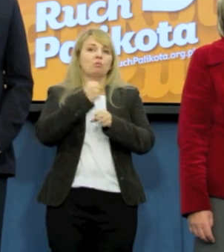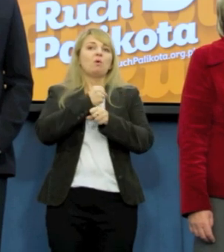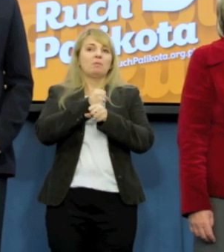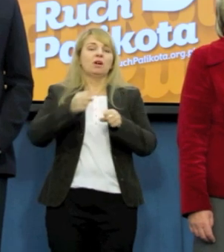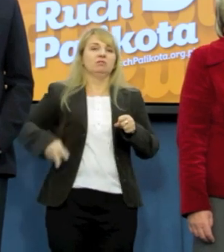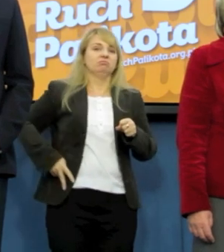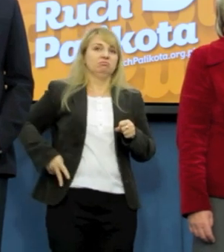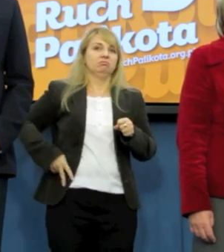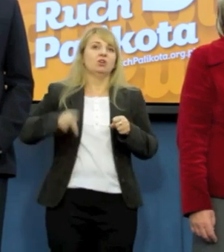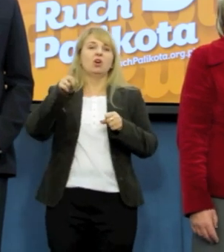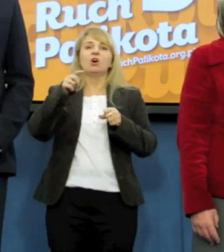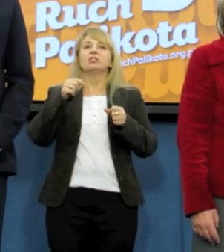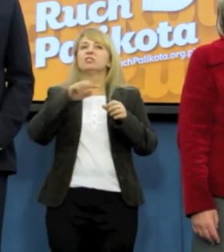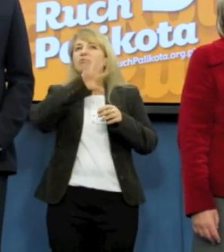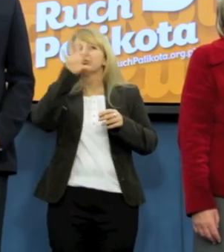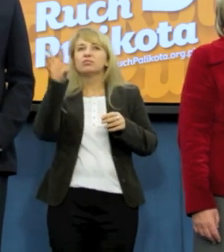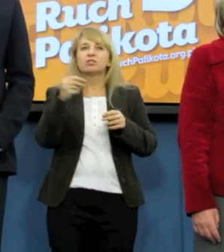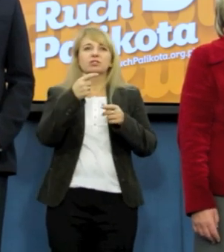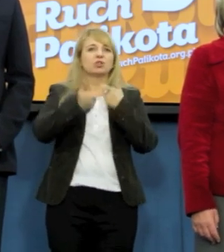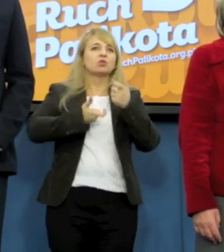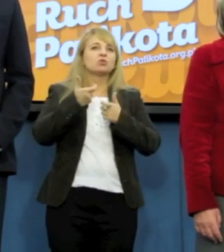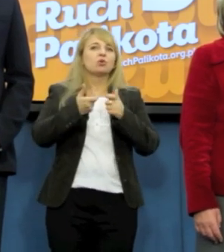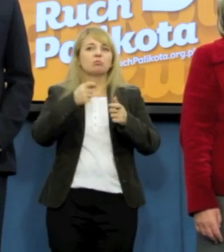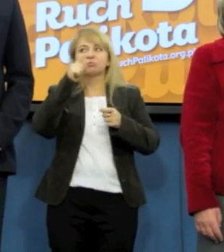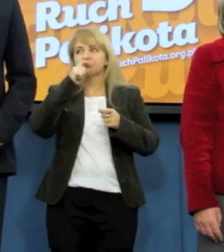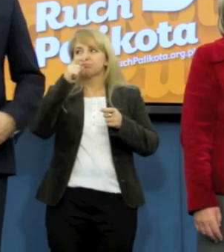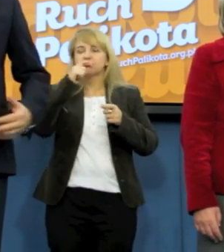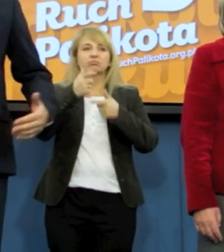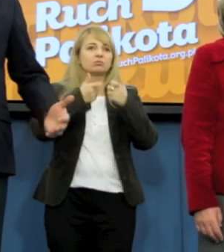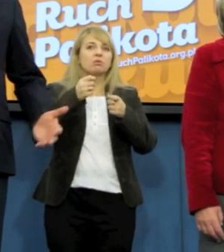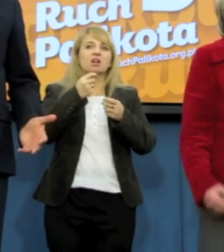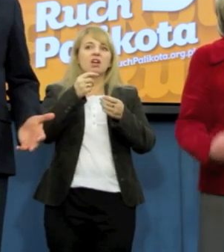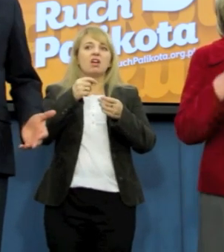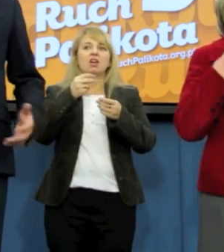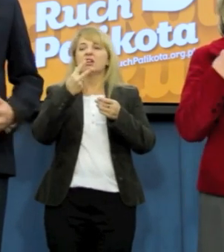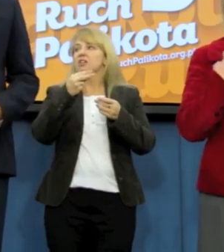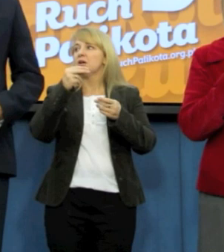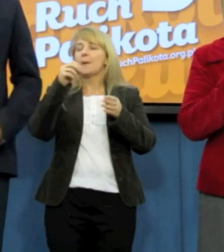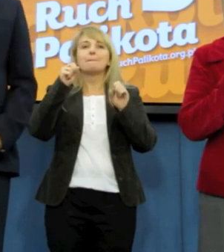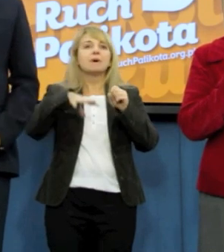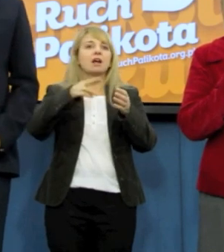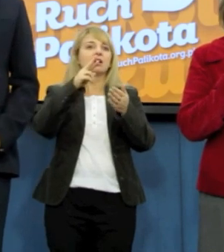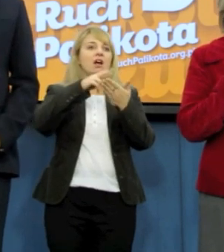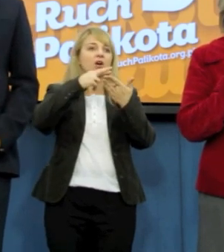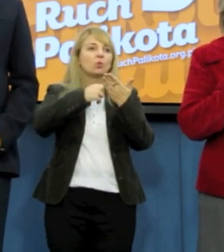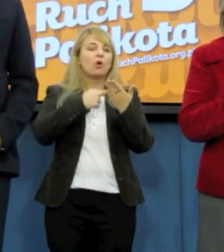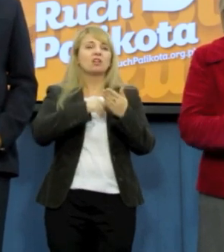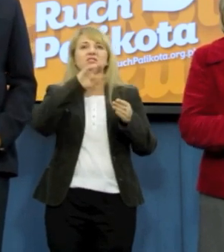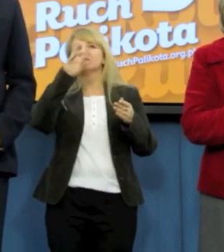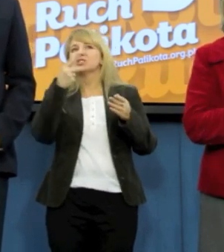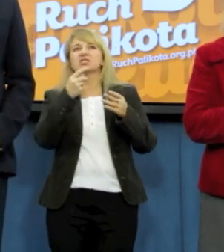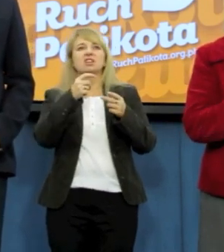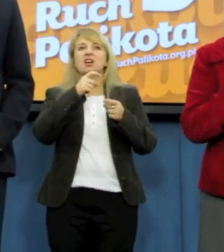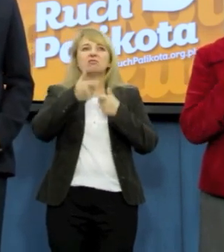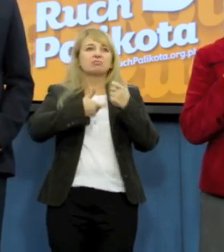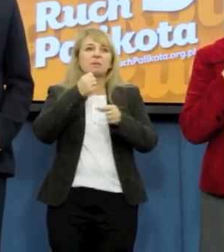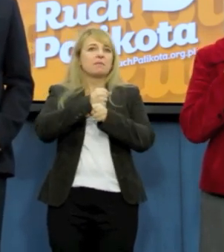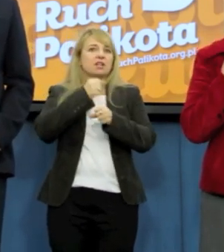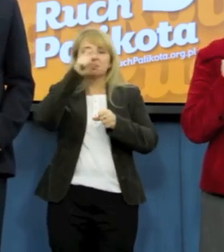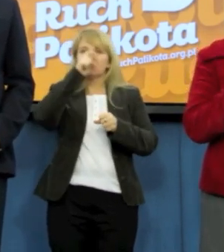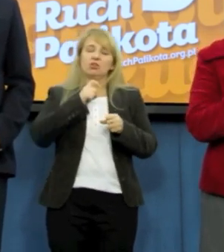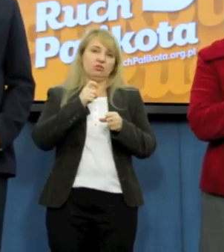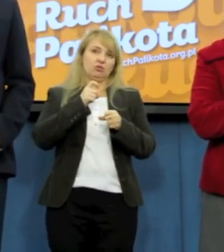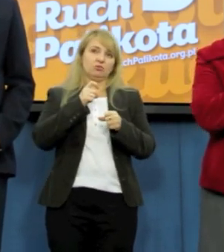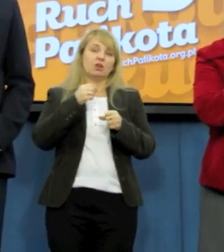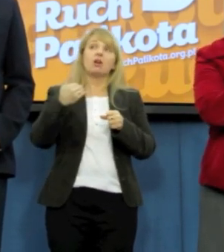modlitwów sądu, przy okazji deregulacji szeregu różnych innych kwestii. naprawdę, co więcej, był taki moment, dwa